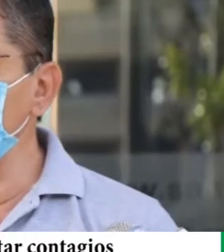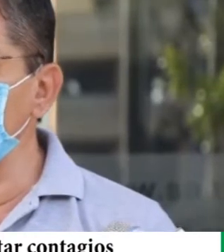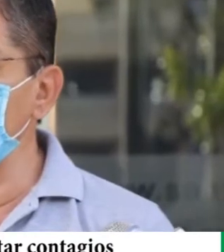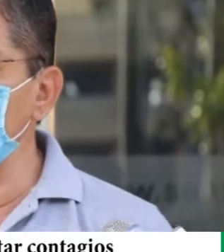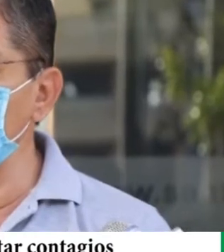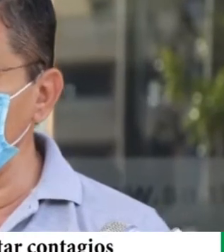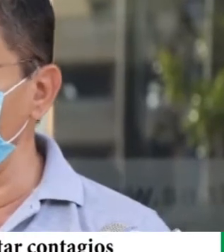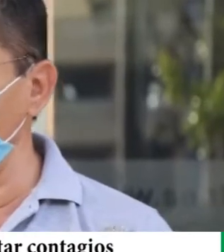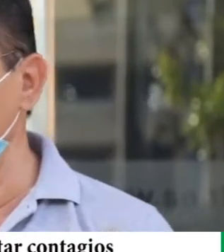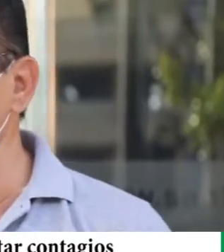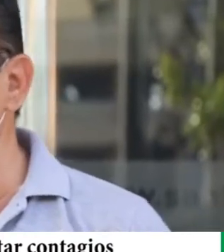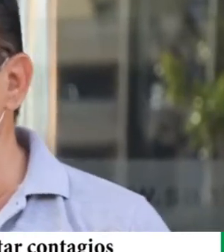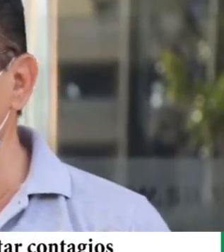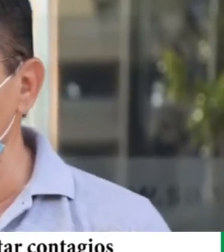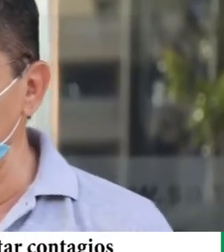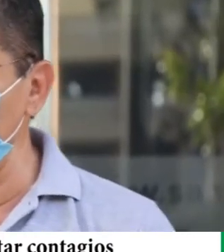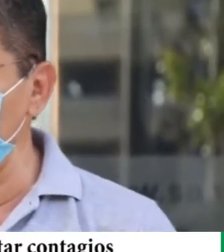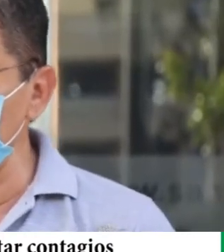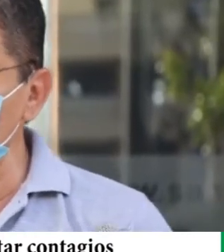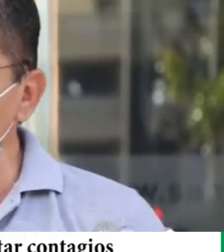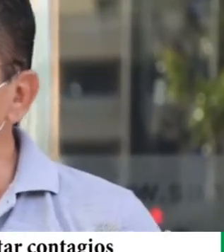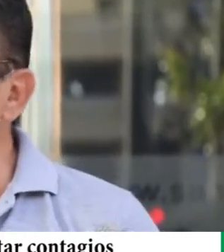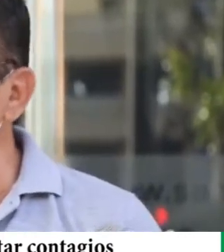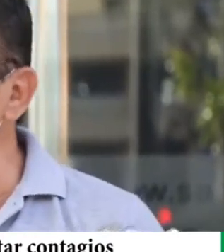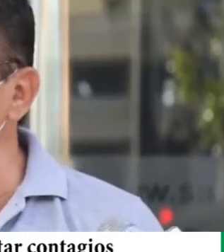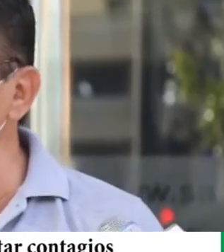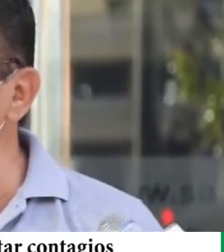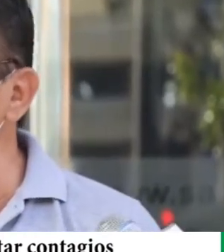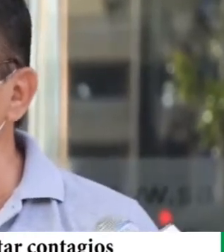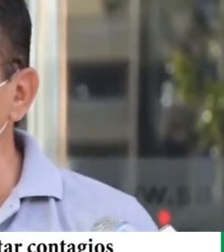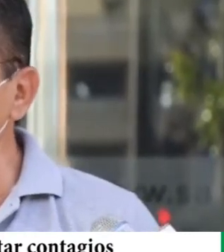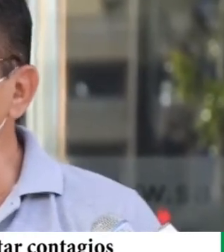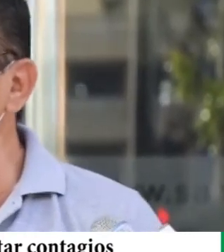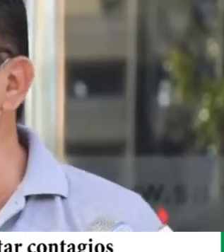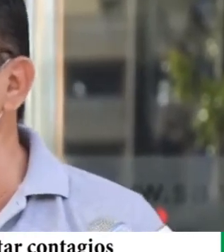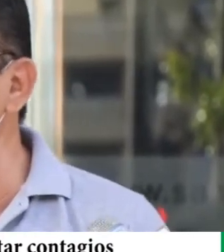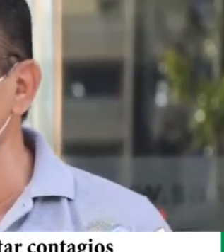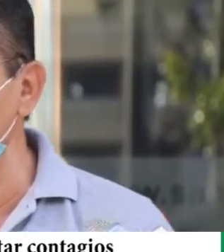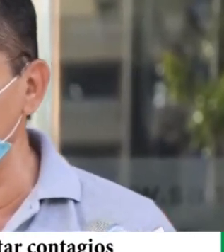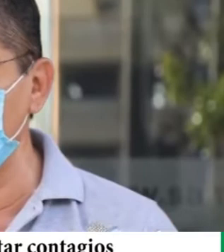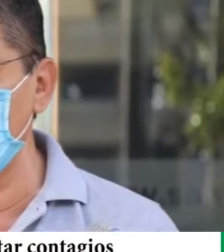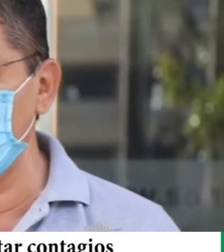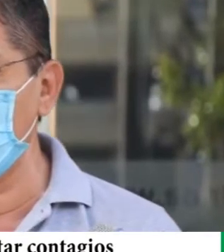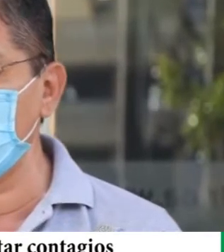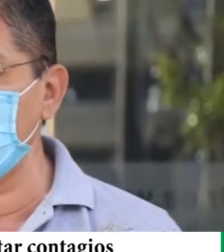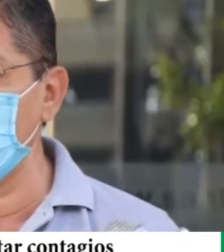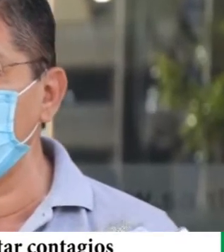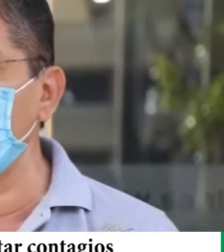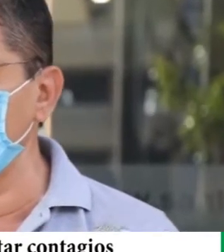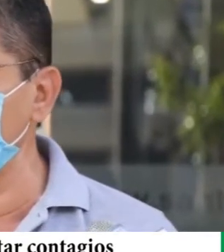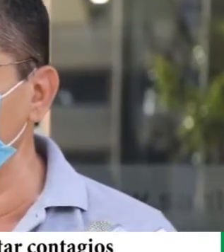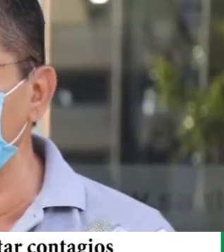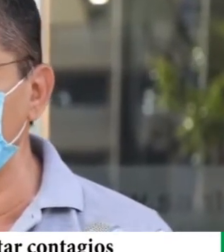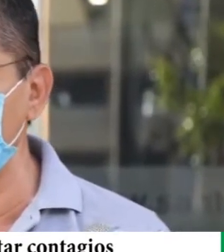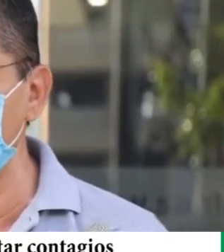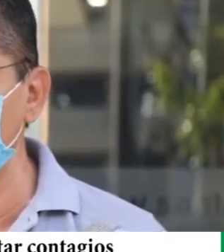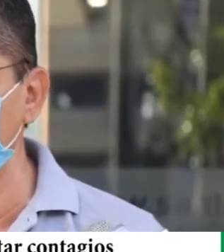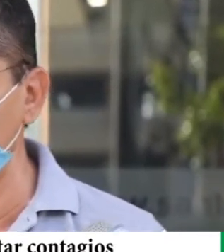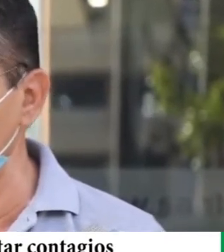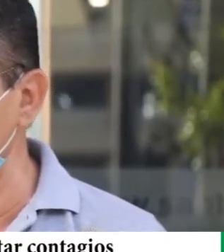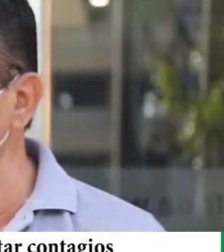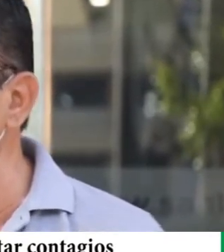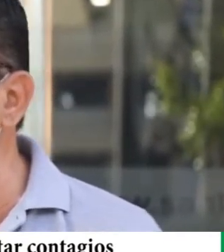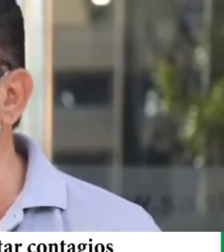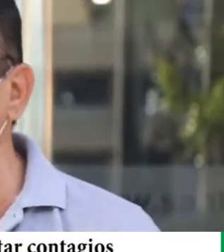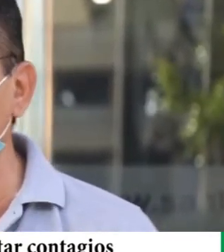Y viene la pandemia del coronavirus, pero no significa que esos recursos van a dejar de ser utilizados porque se siguen atendiendo a pacientes en